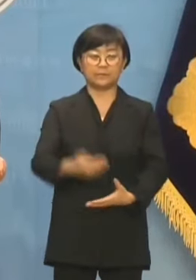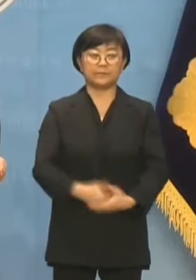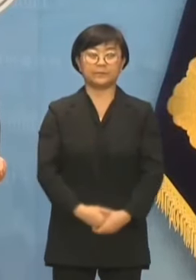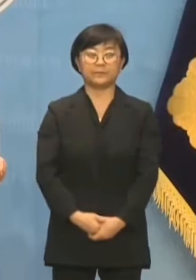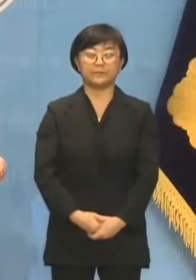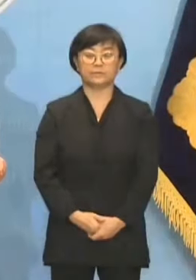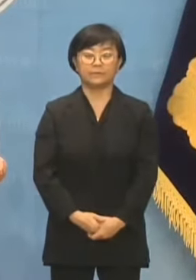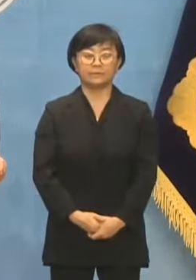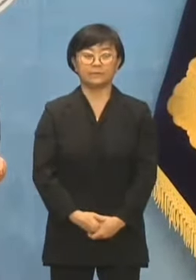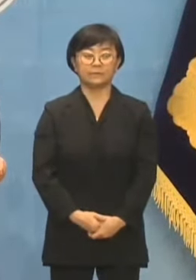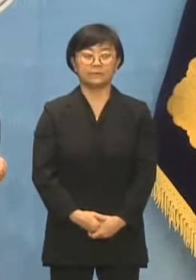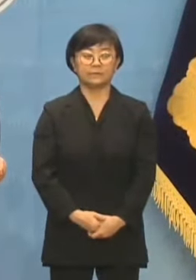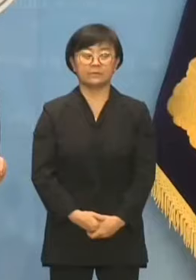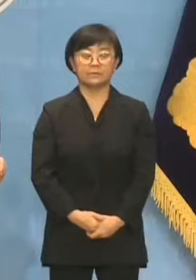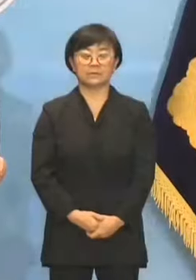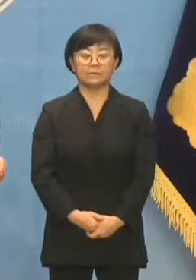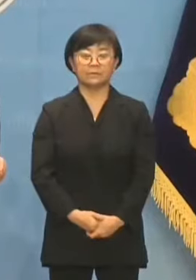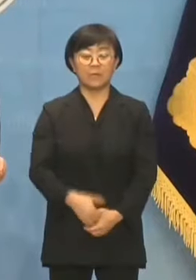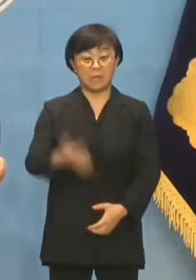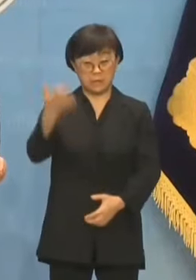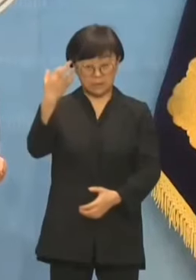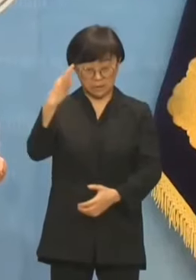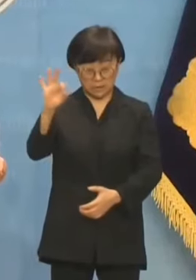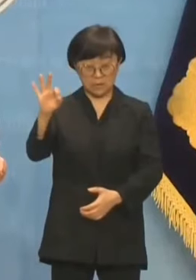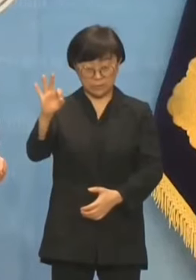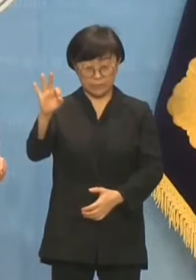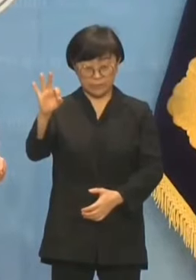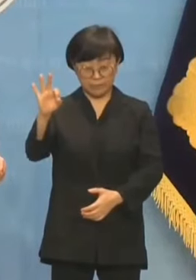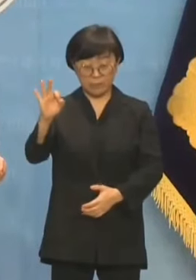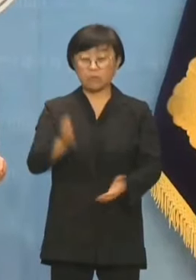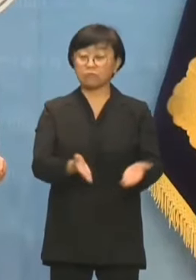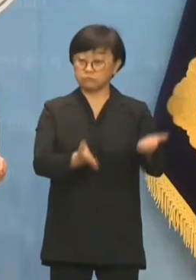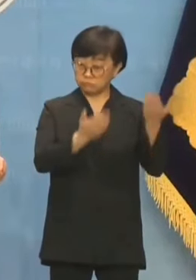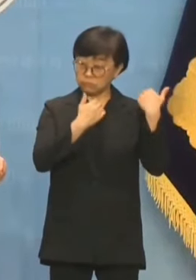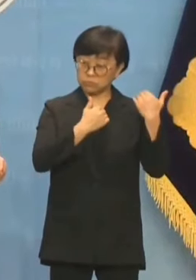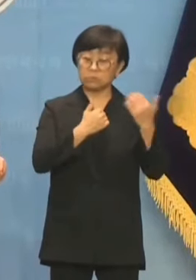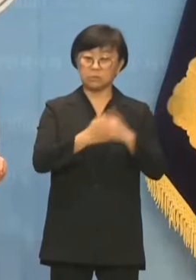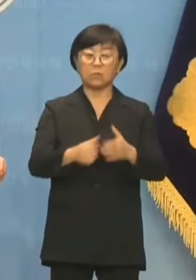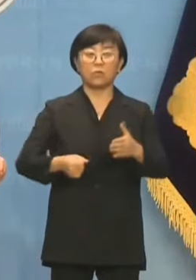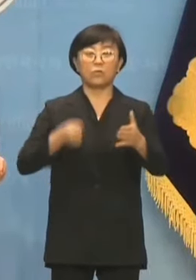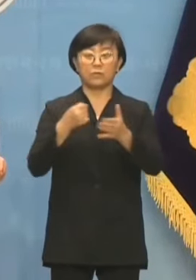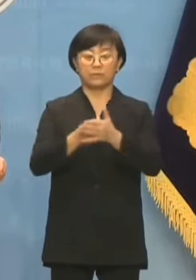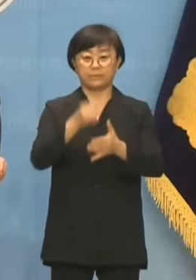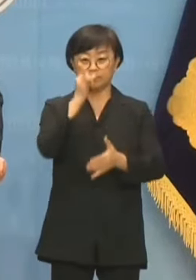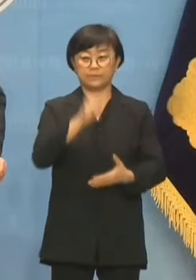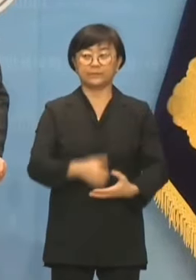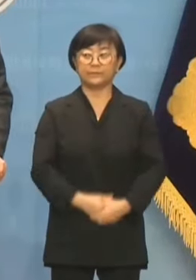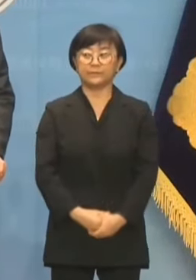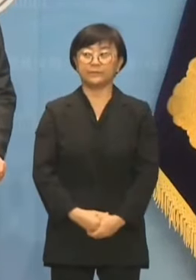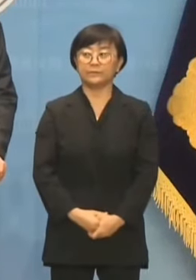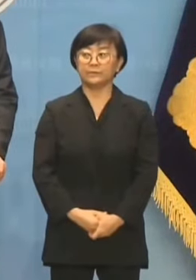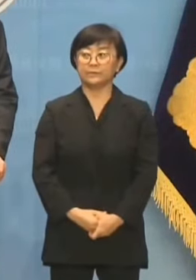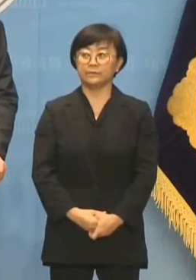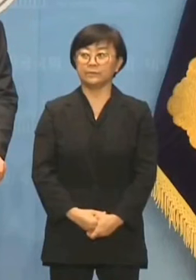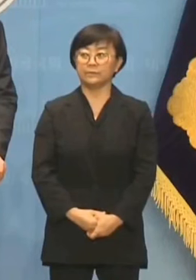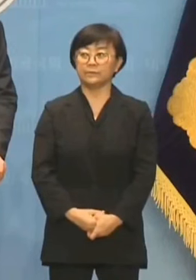많이 하는데 저는 그 인정하고 넘어갈 수 있는 용기가 있어요. 그건 확실히 약속해 드립니다.